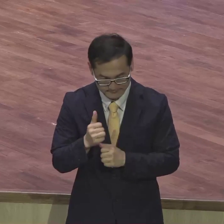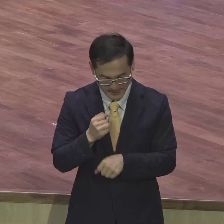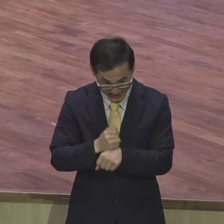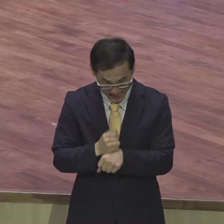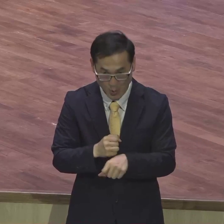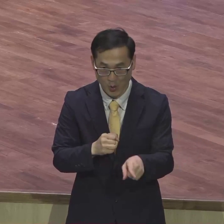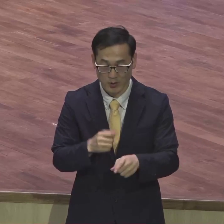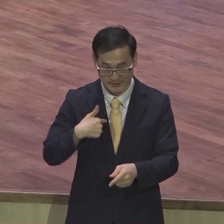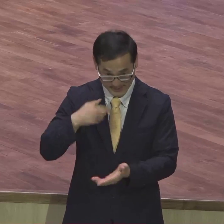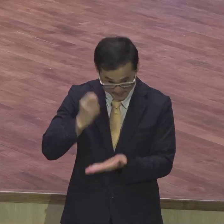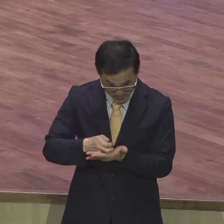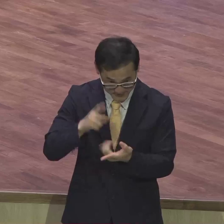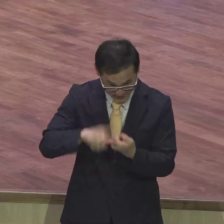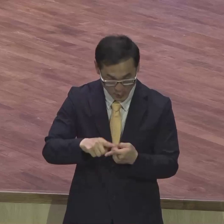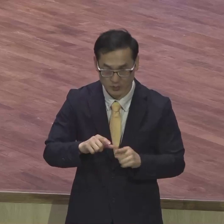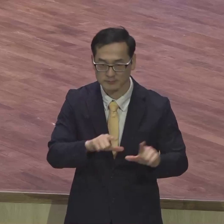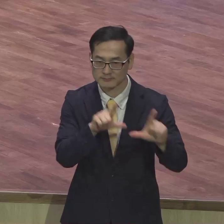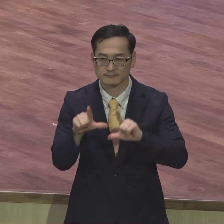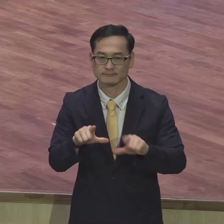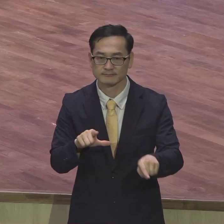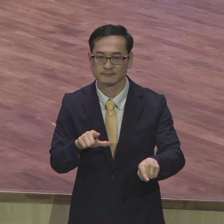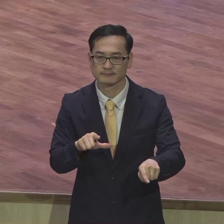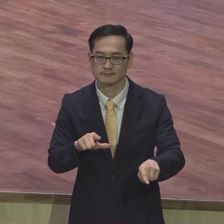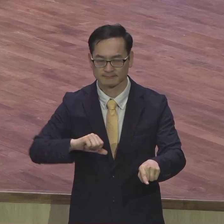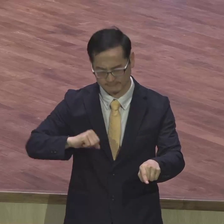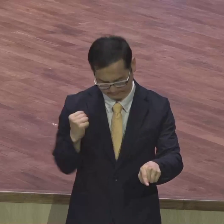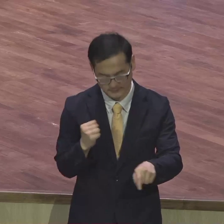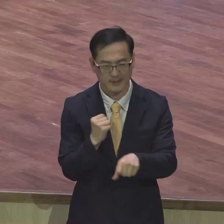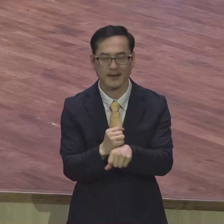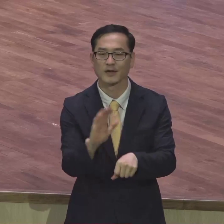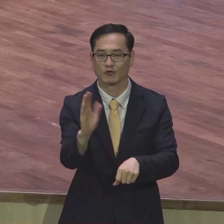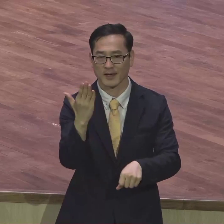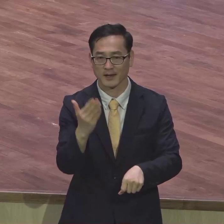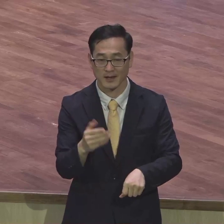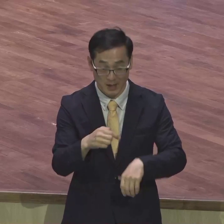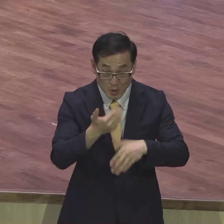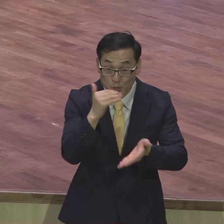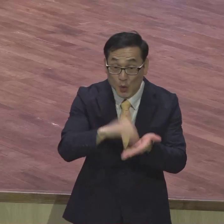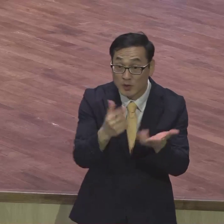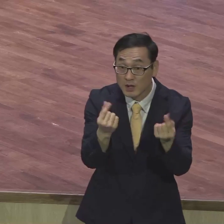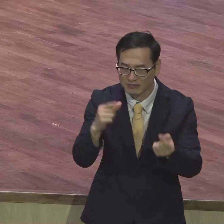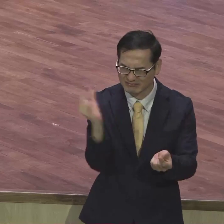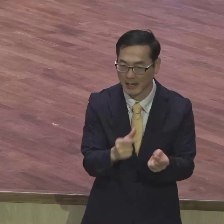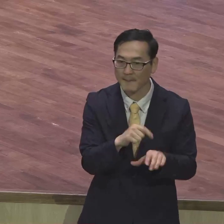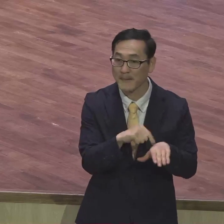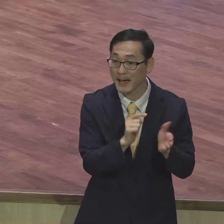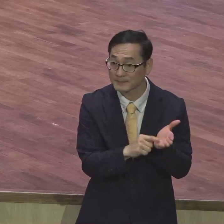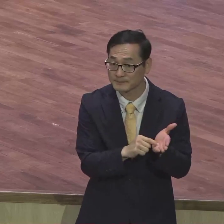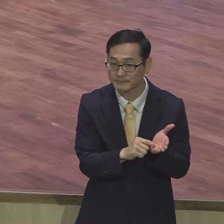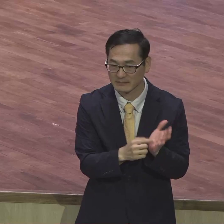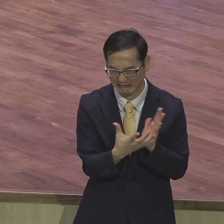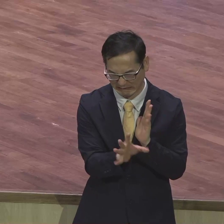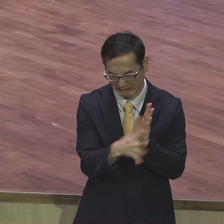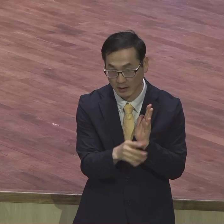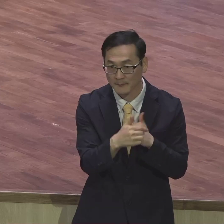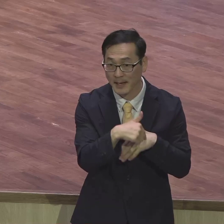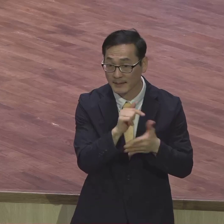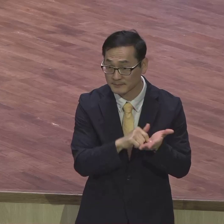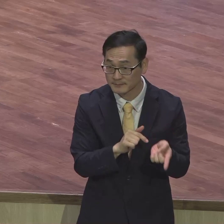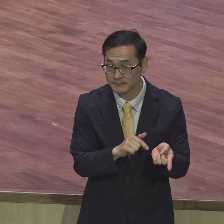행할지니라. 돌과 같이 굳어있는 마음. 이 와락한 마음. 이 강박한 마음.